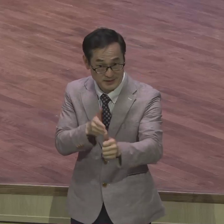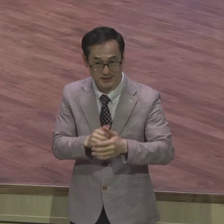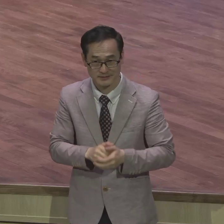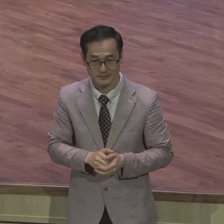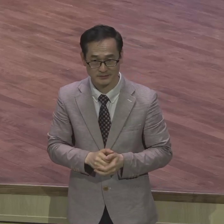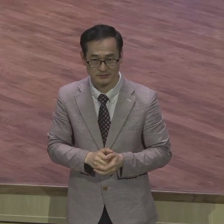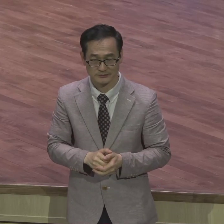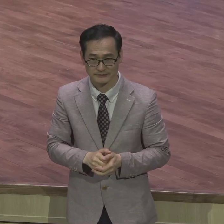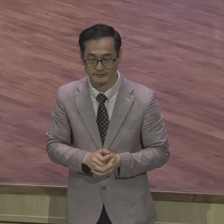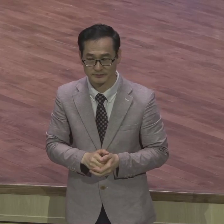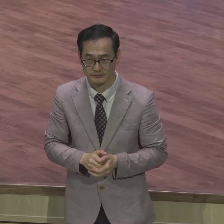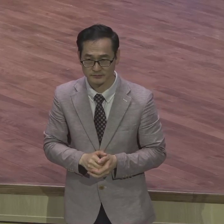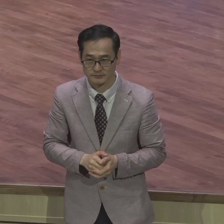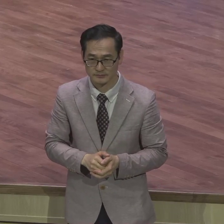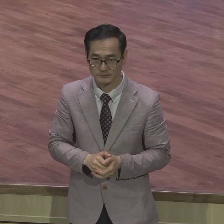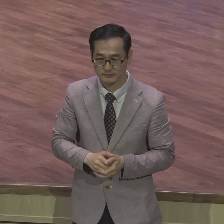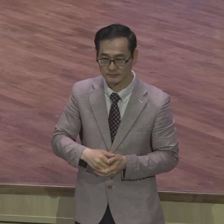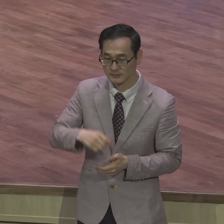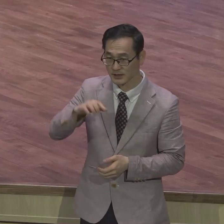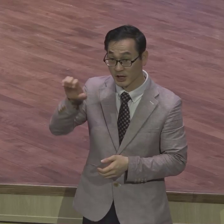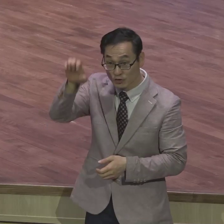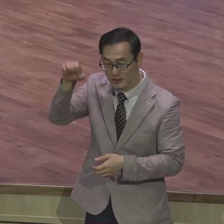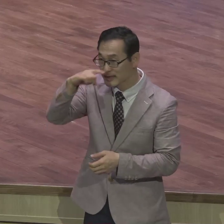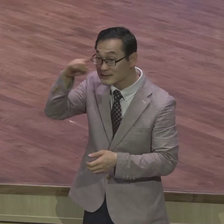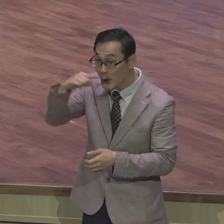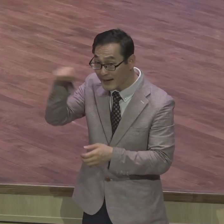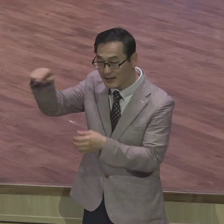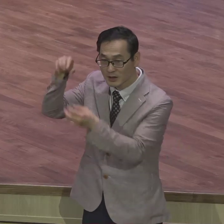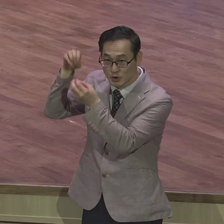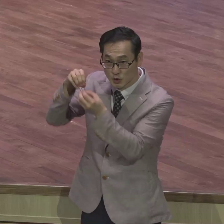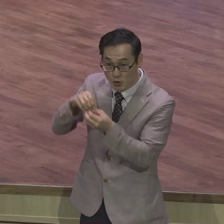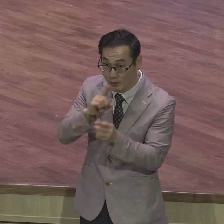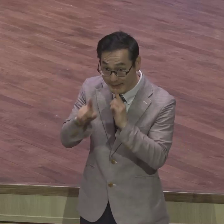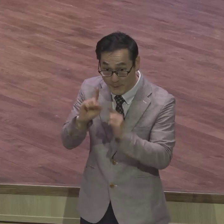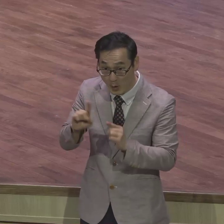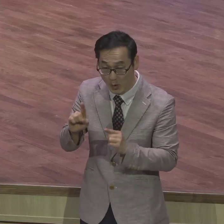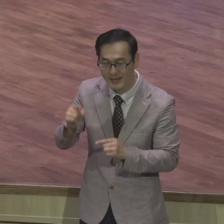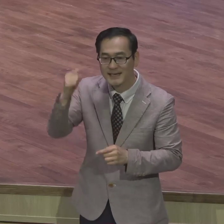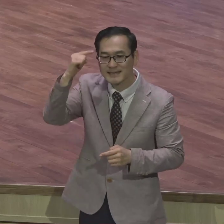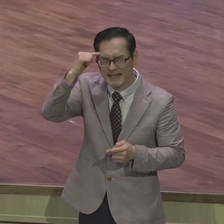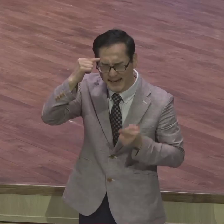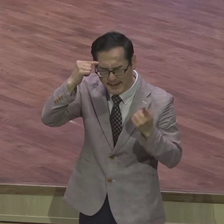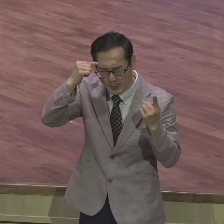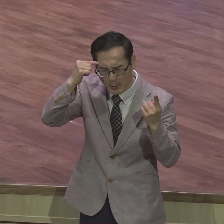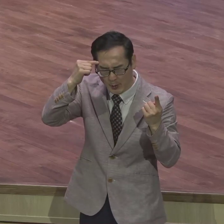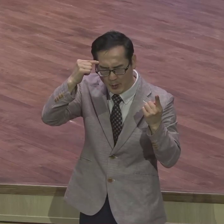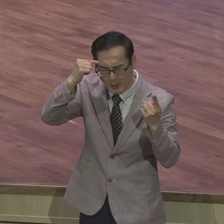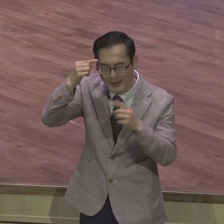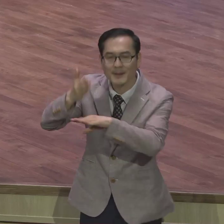그리고 감사하라 그런 말이 있어요 생각을 해보면요 감사가 나오게 되어있어요